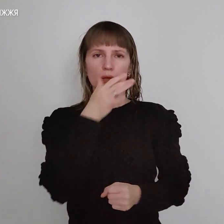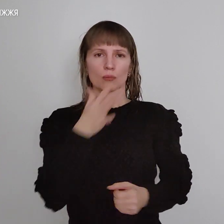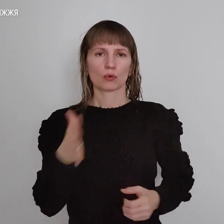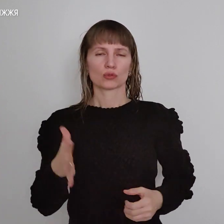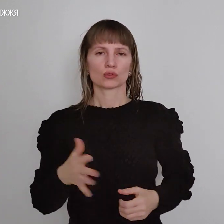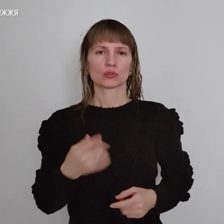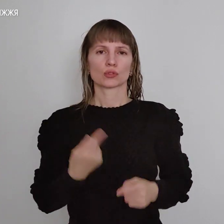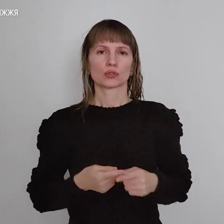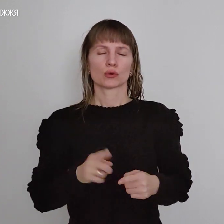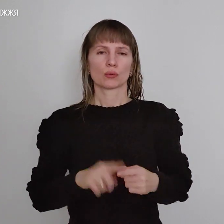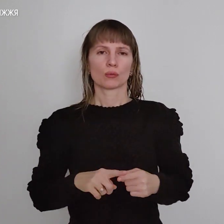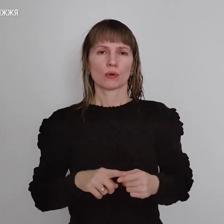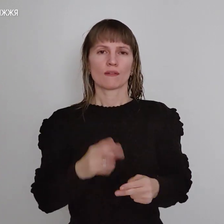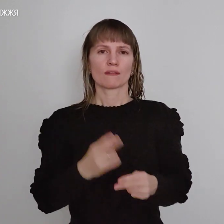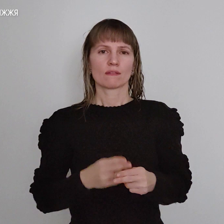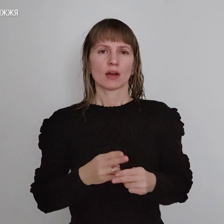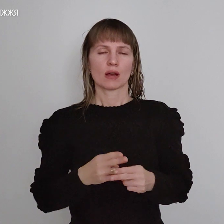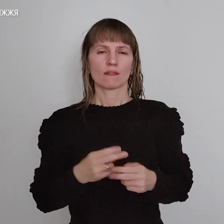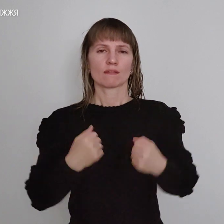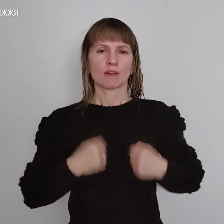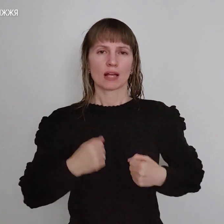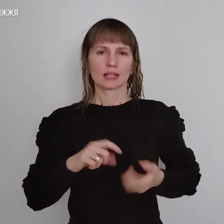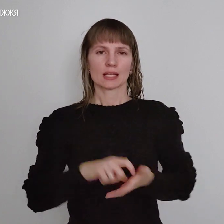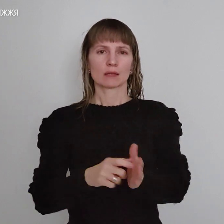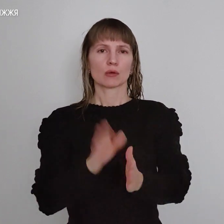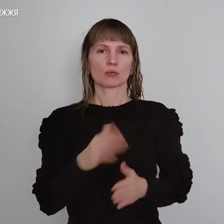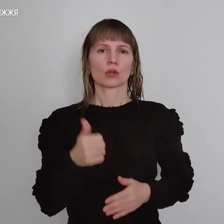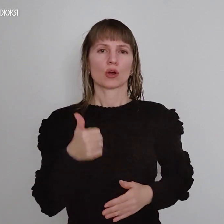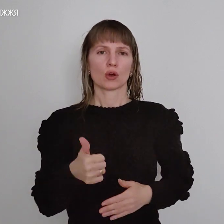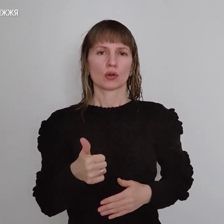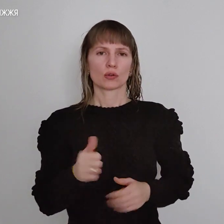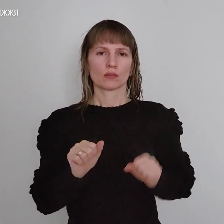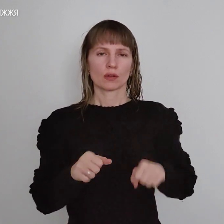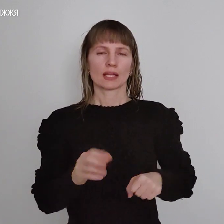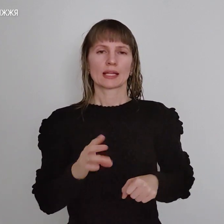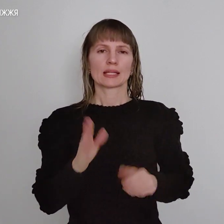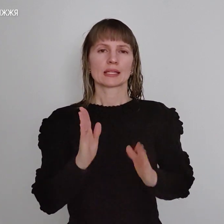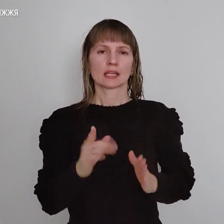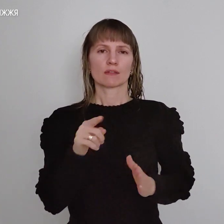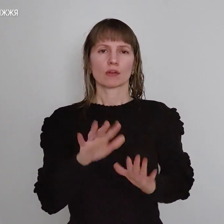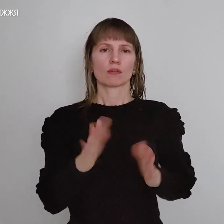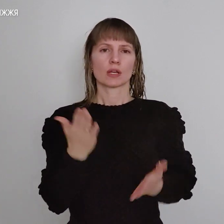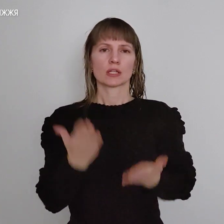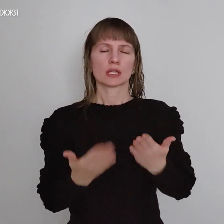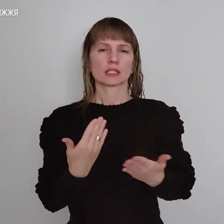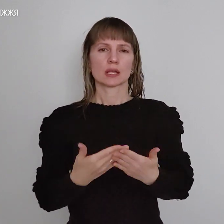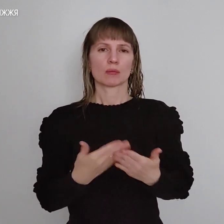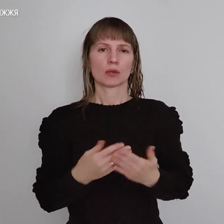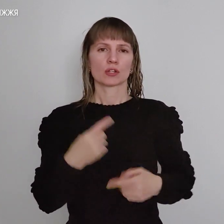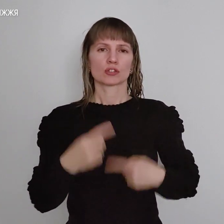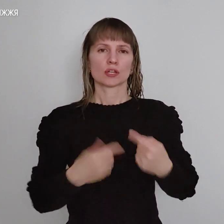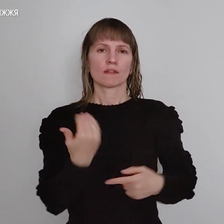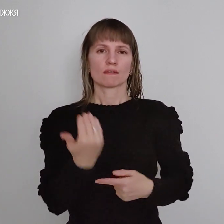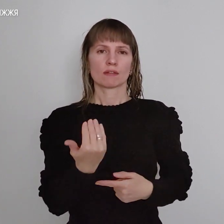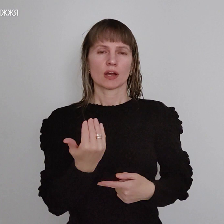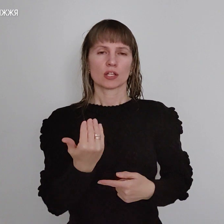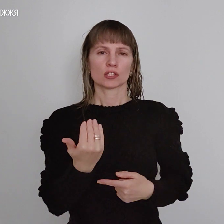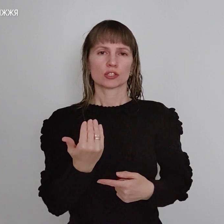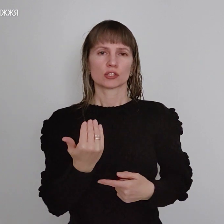Тому ванна-кімната буде хорошим варіантом. Лише в тому випадку, якщо, наприклад, через вашу планування вона